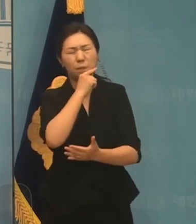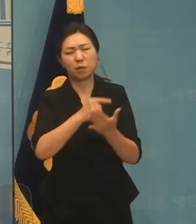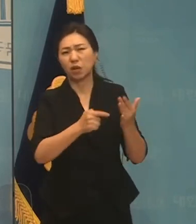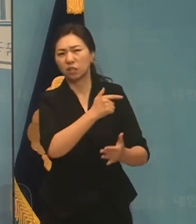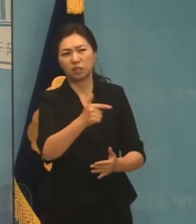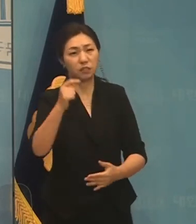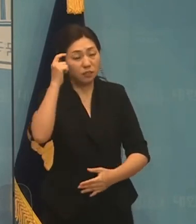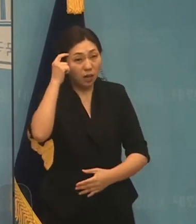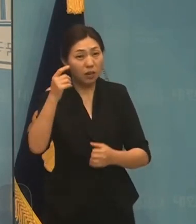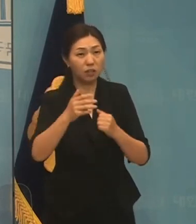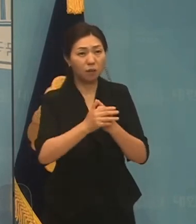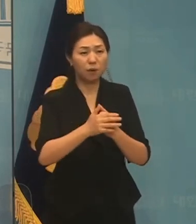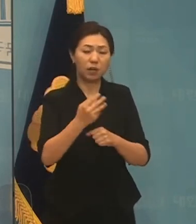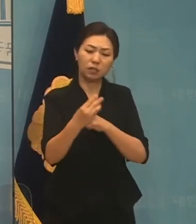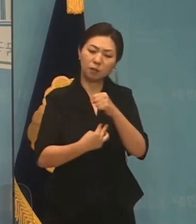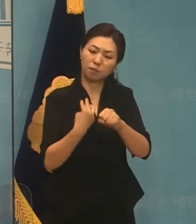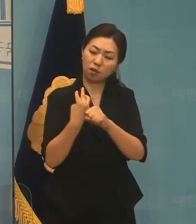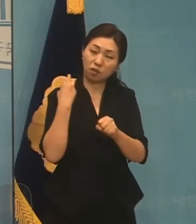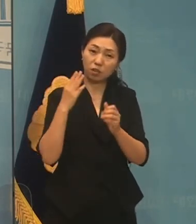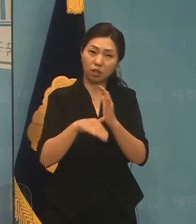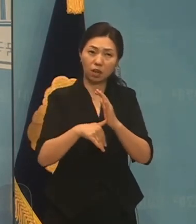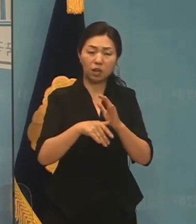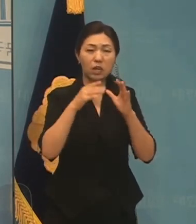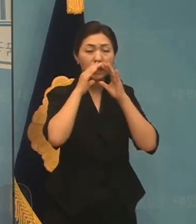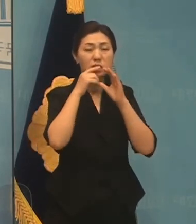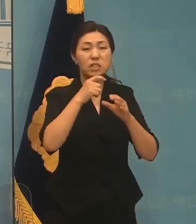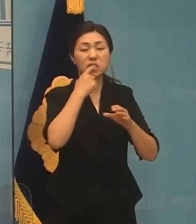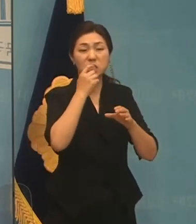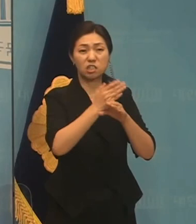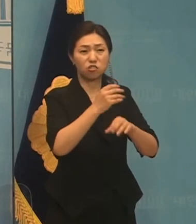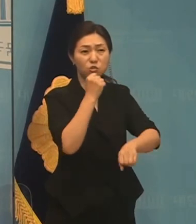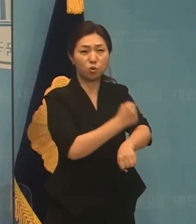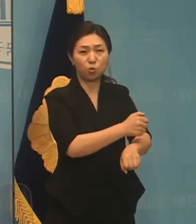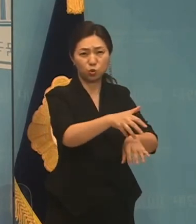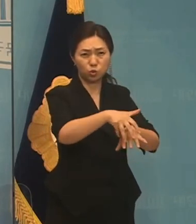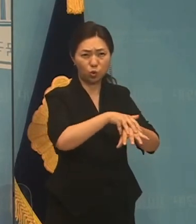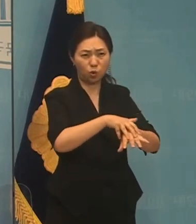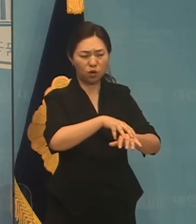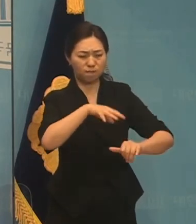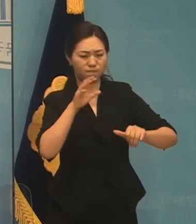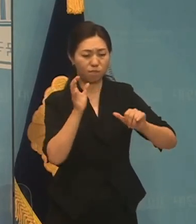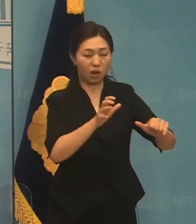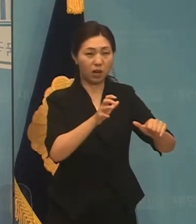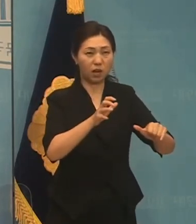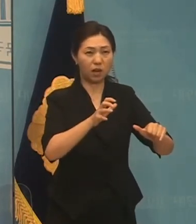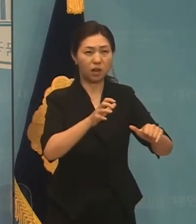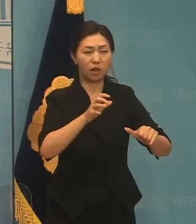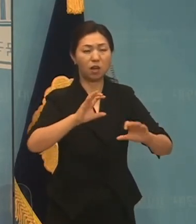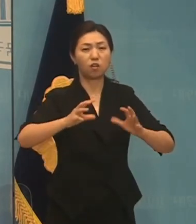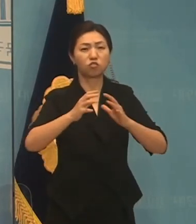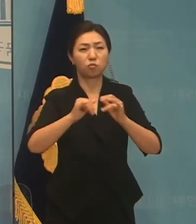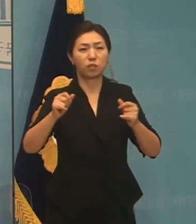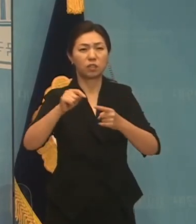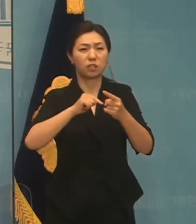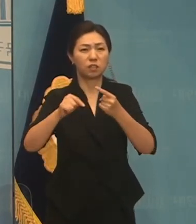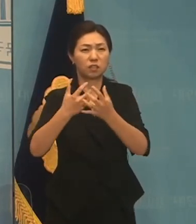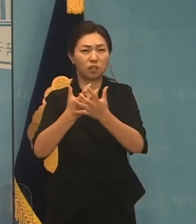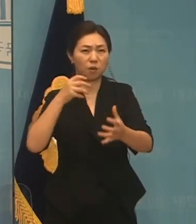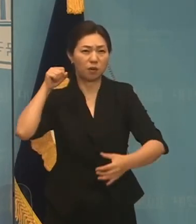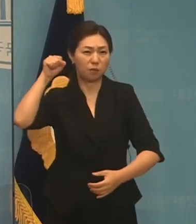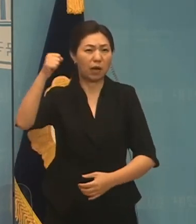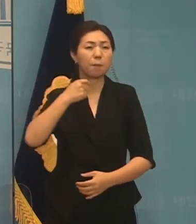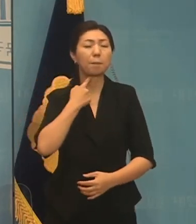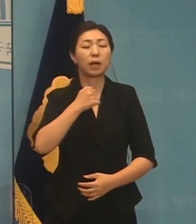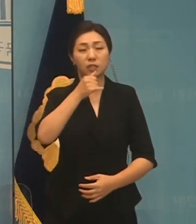전에 방화문에서 제가 민주노총 부탄, 많은 국민대회도 연가가 있습니다. 특히 건설현장에서는